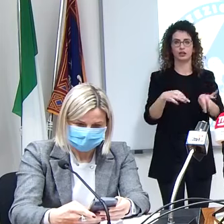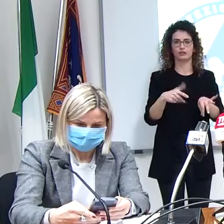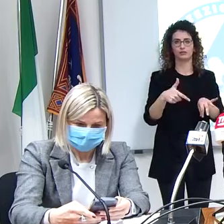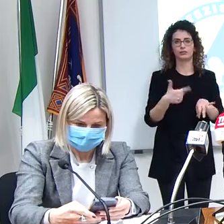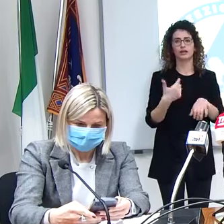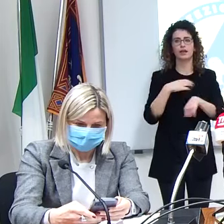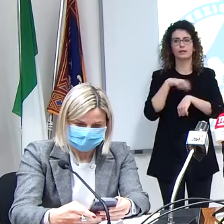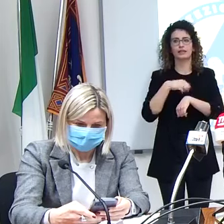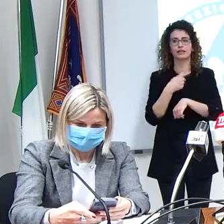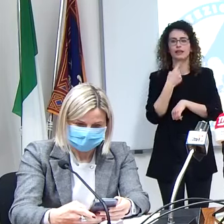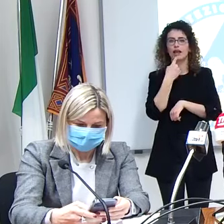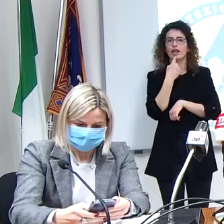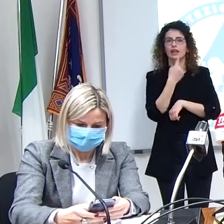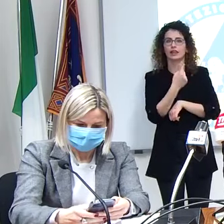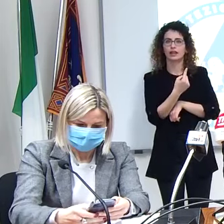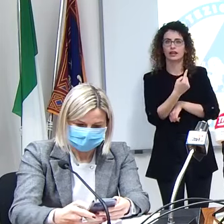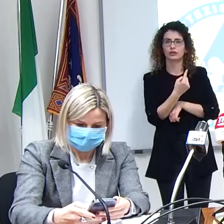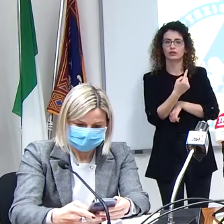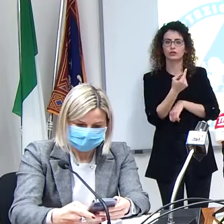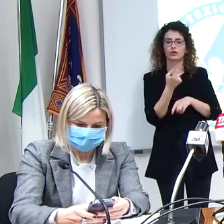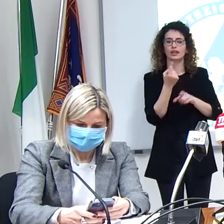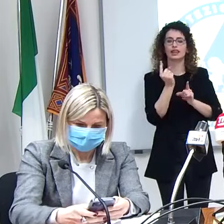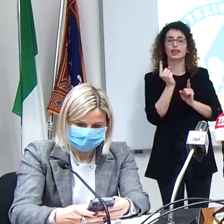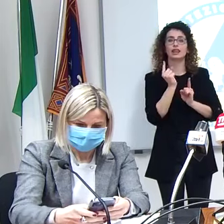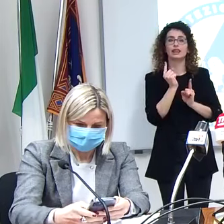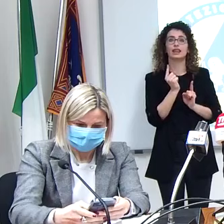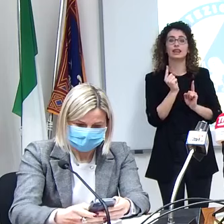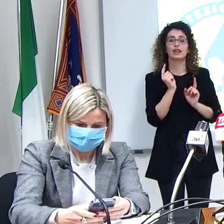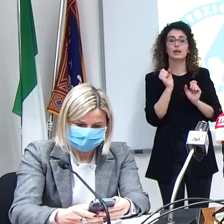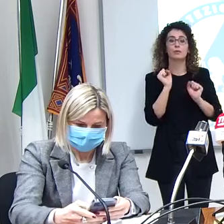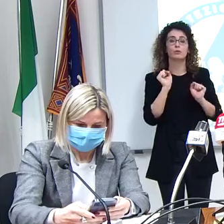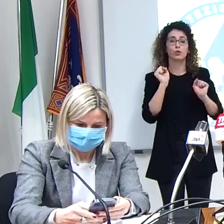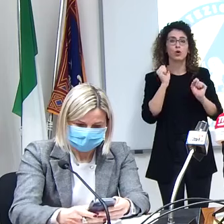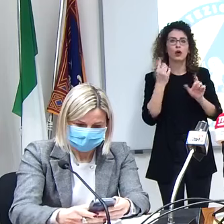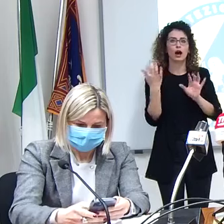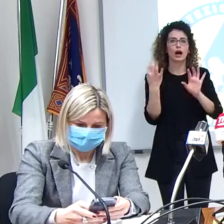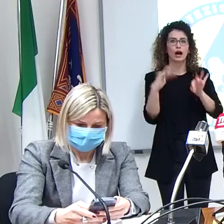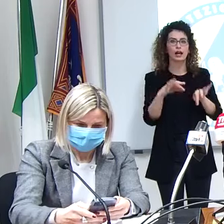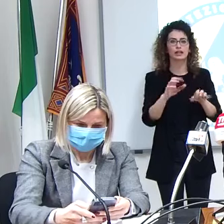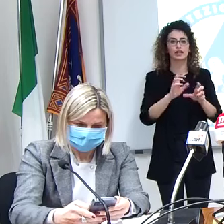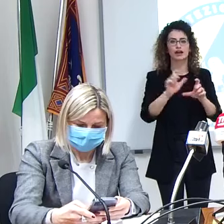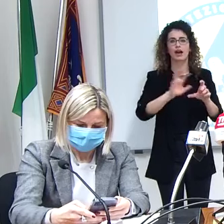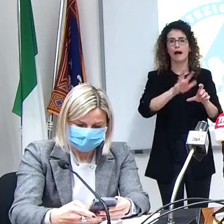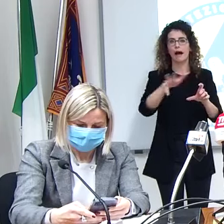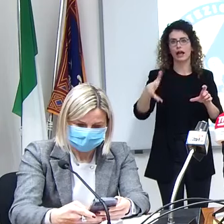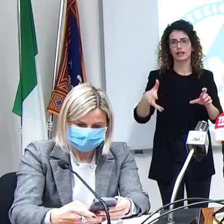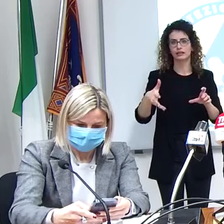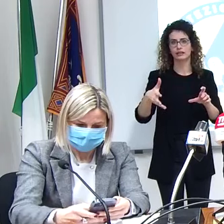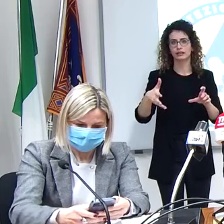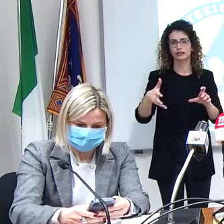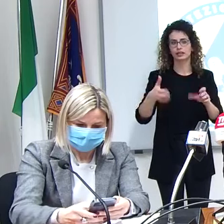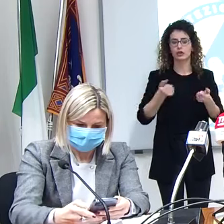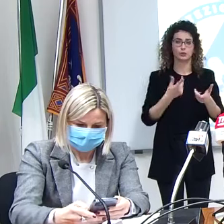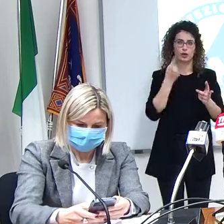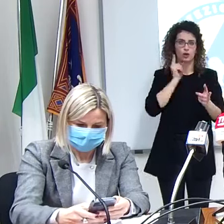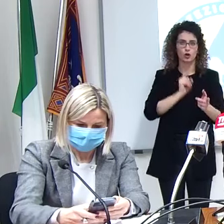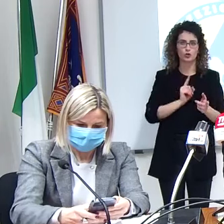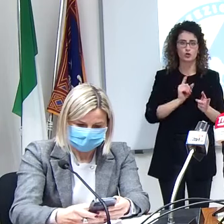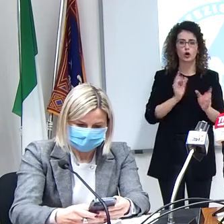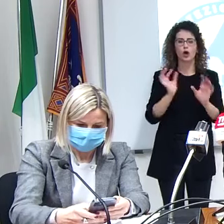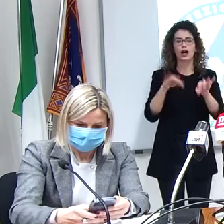ministero dovrebbero arrivarne altre dosi vedremo quante a fine marzo quindi